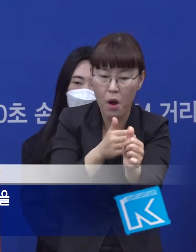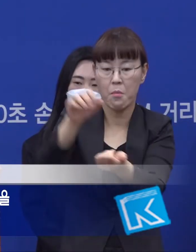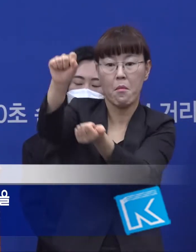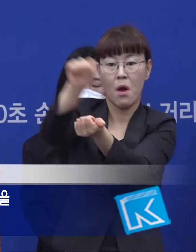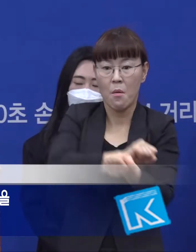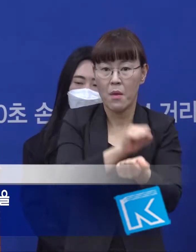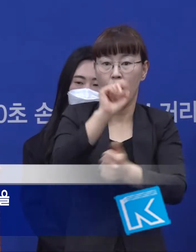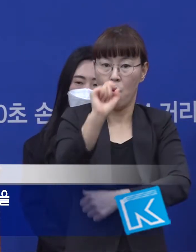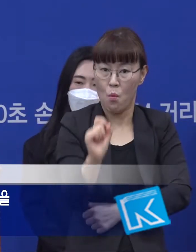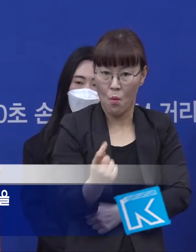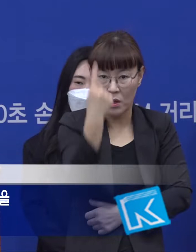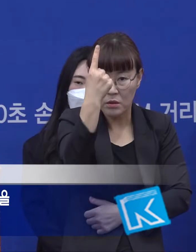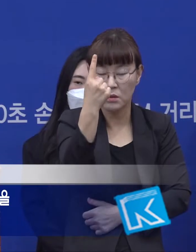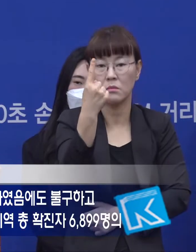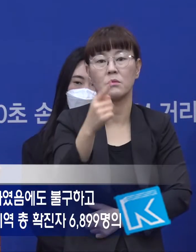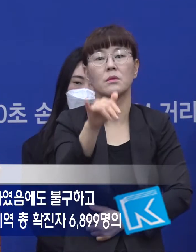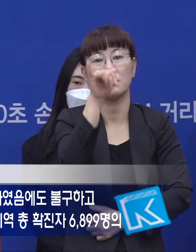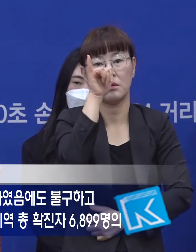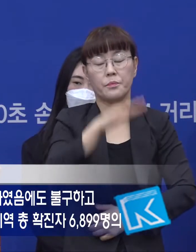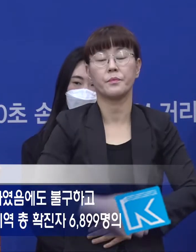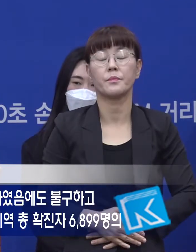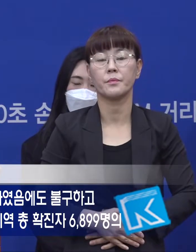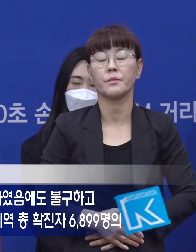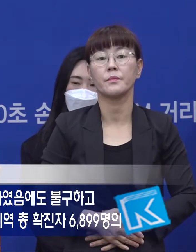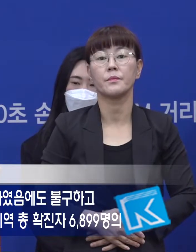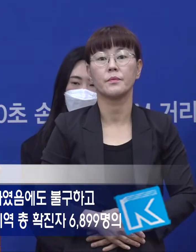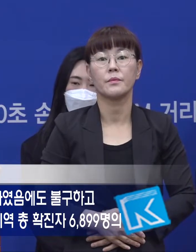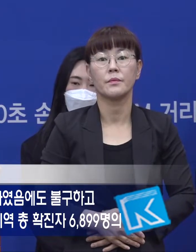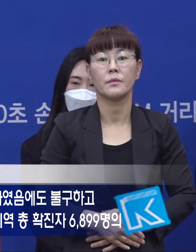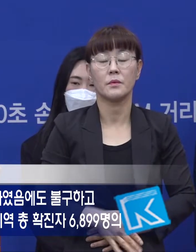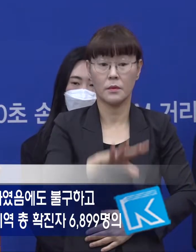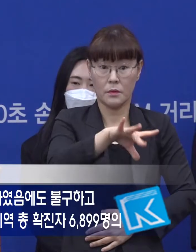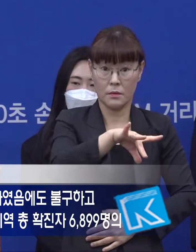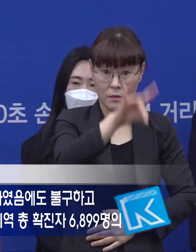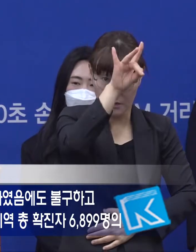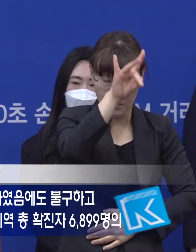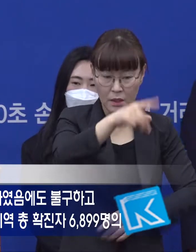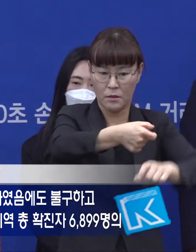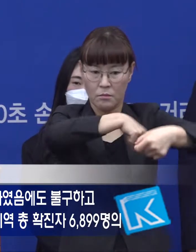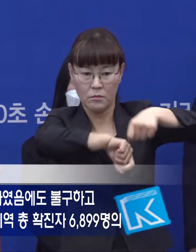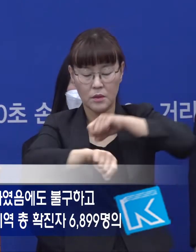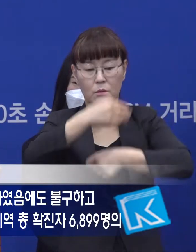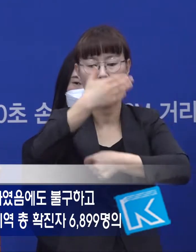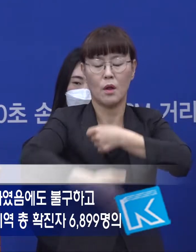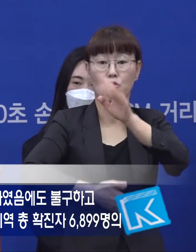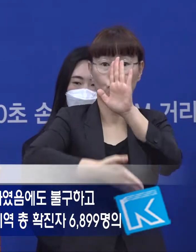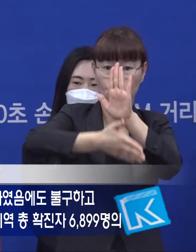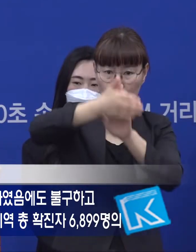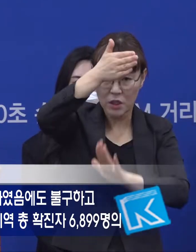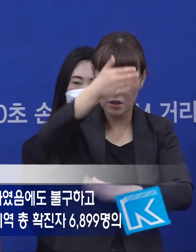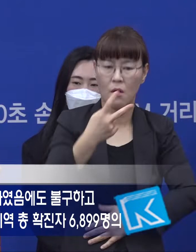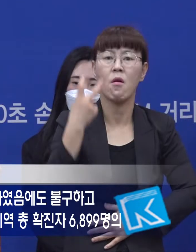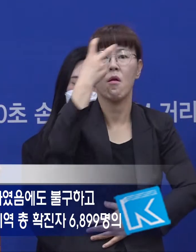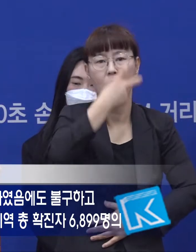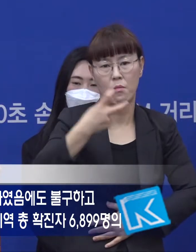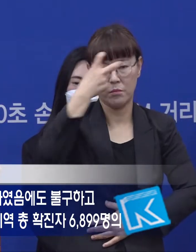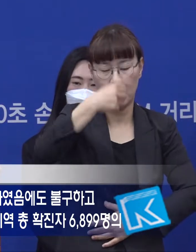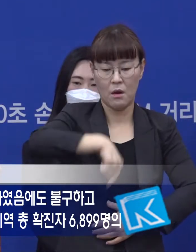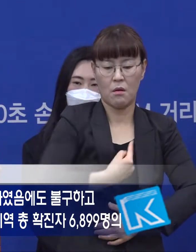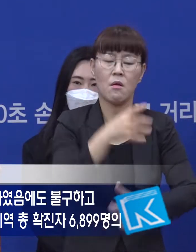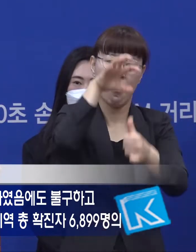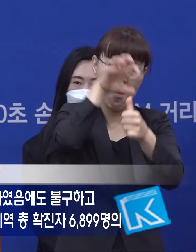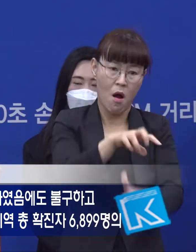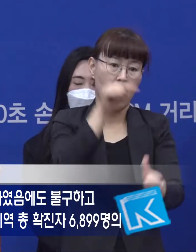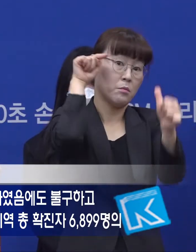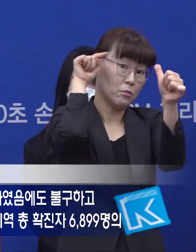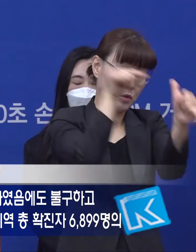오히려 조장했다고 볼 수 있습니다. 이로 인해 초기에 적극적으로 대구시가 대부모 검사 및 격리 조치를